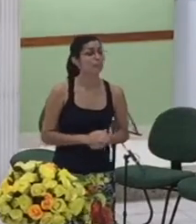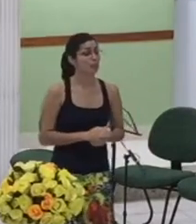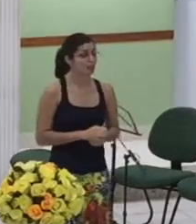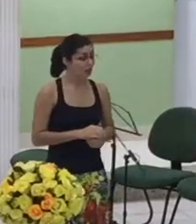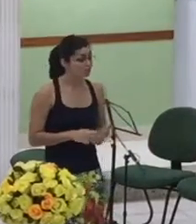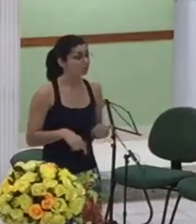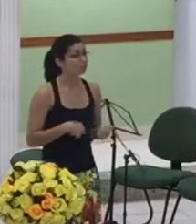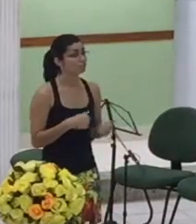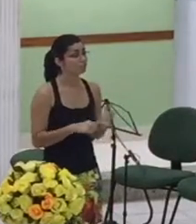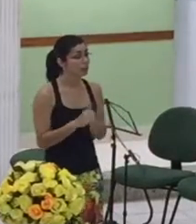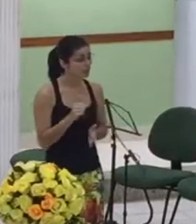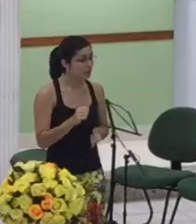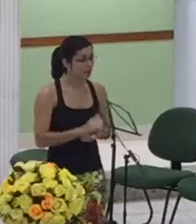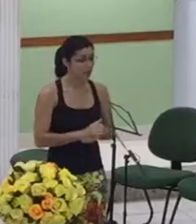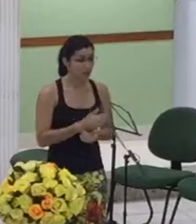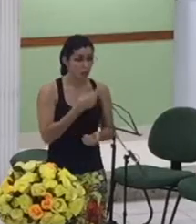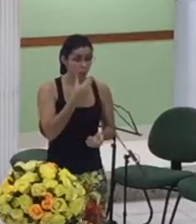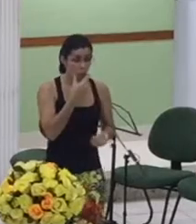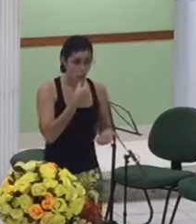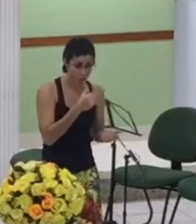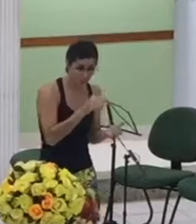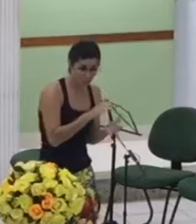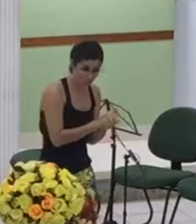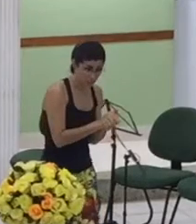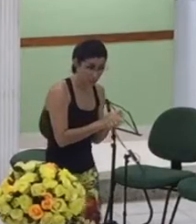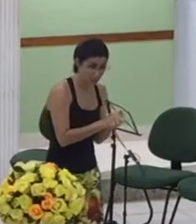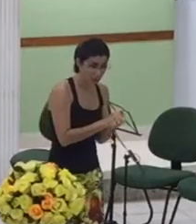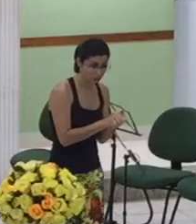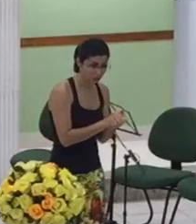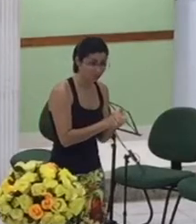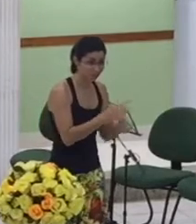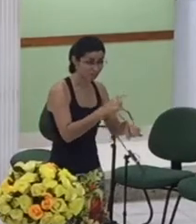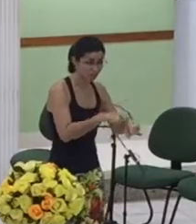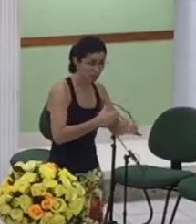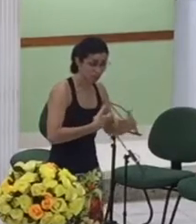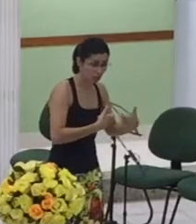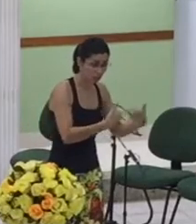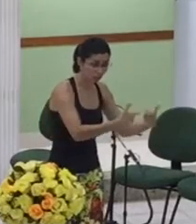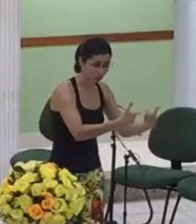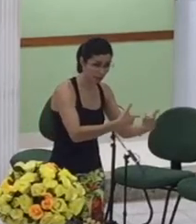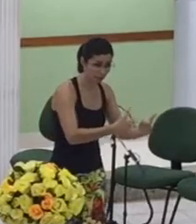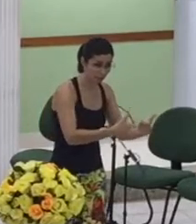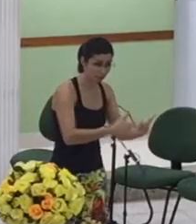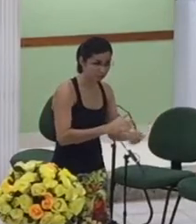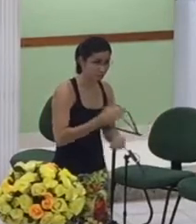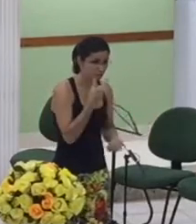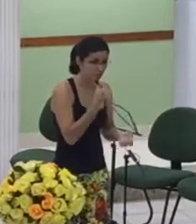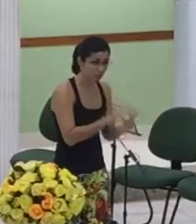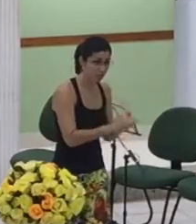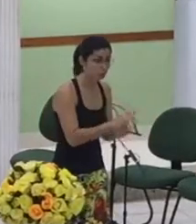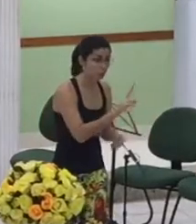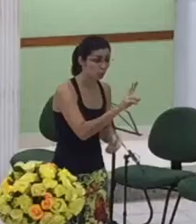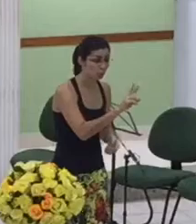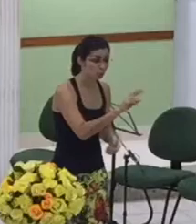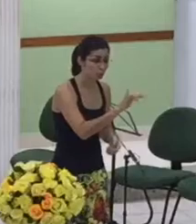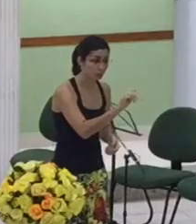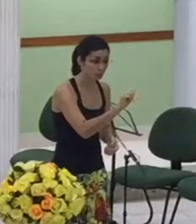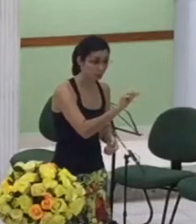em guerra e segundo pelo que nós podemos conhecer da arqueologia da